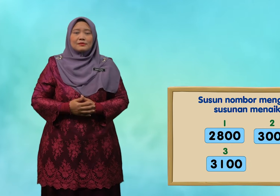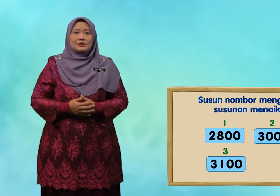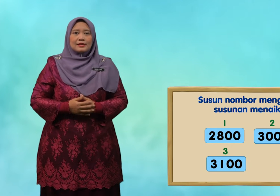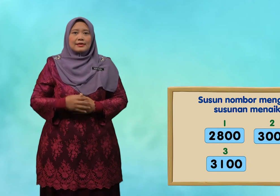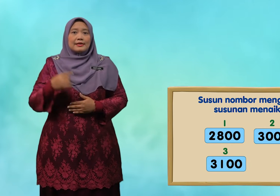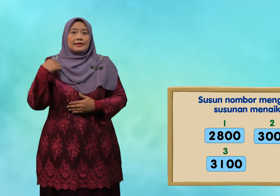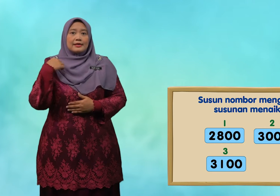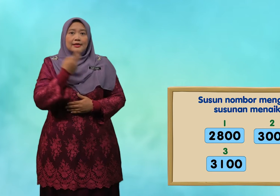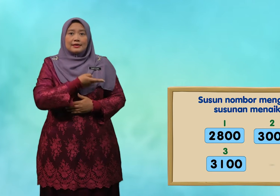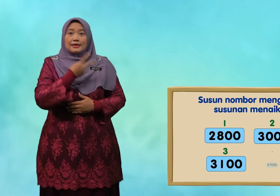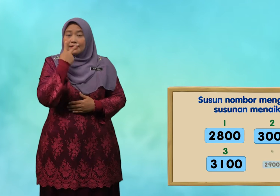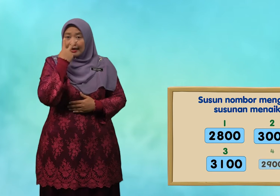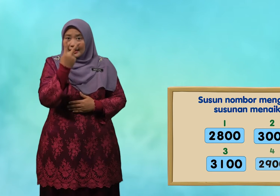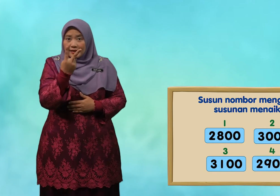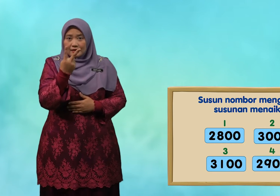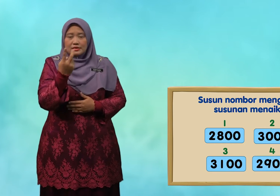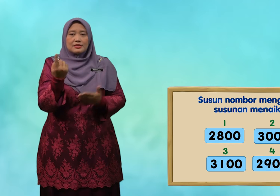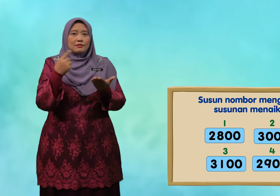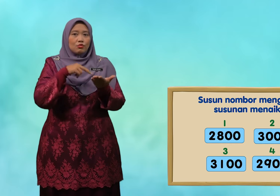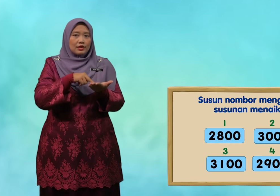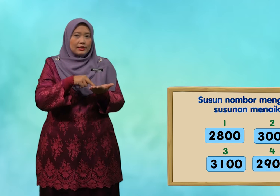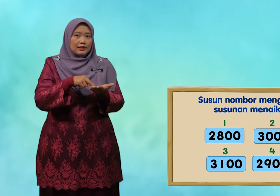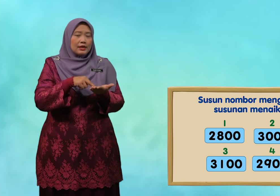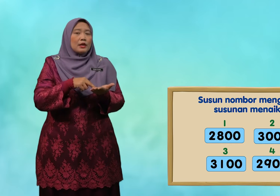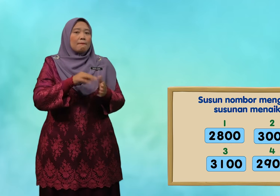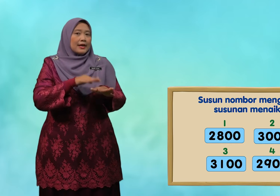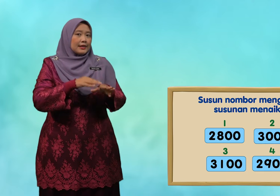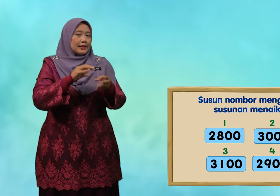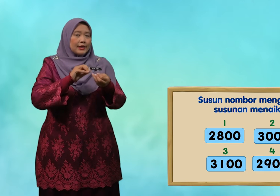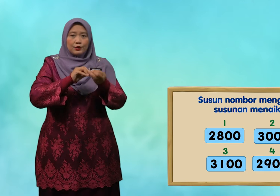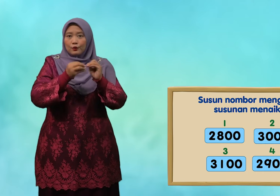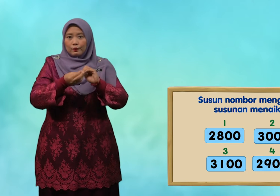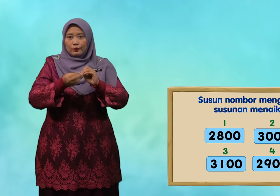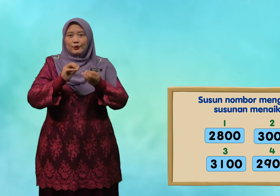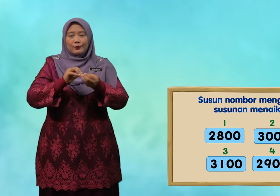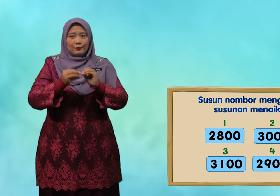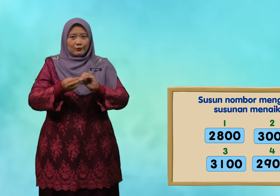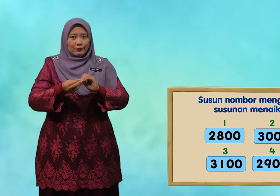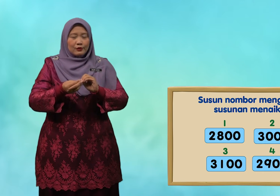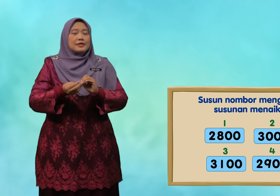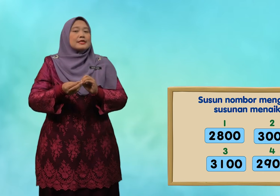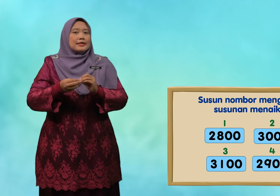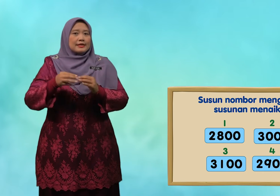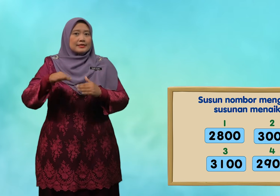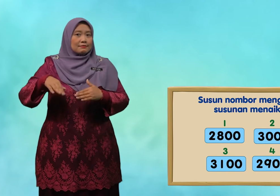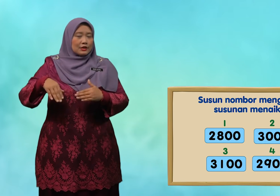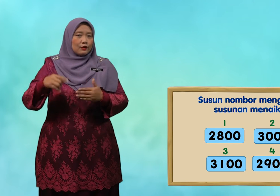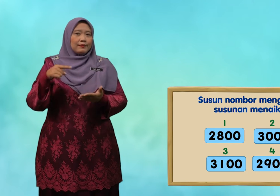kita lihat semula pada nombor-nombor sebelum